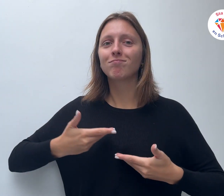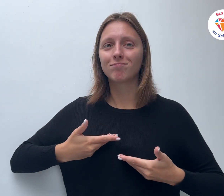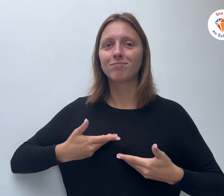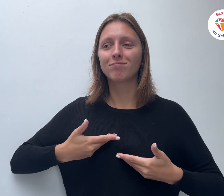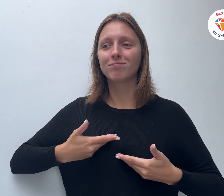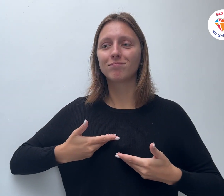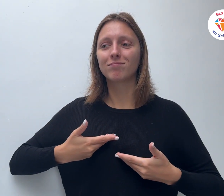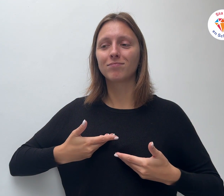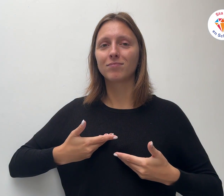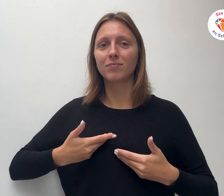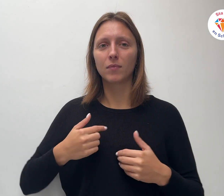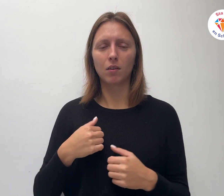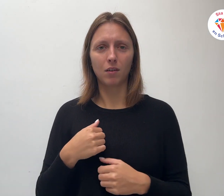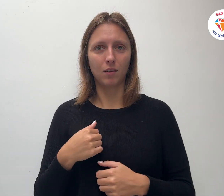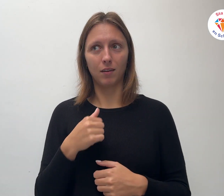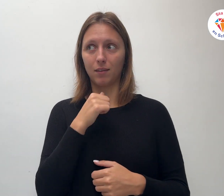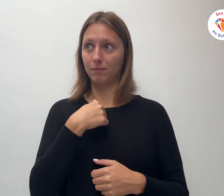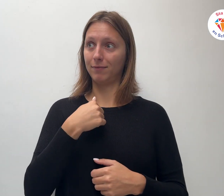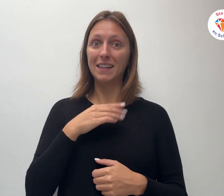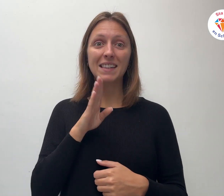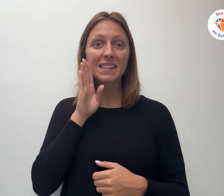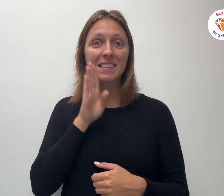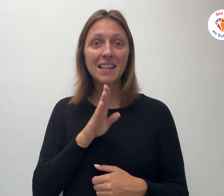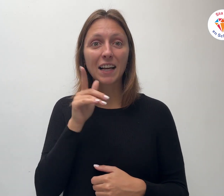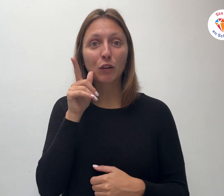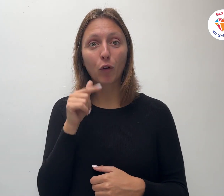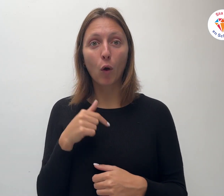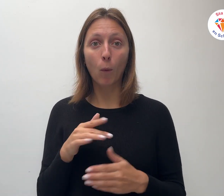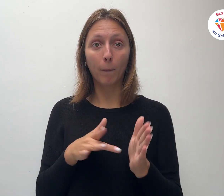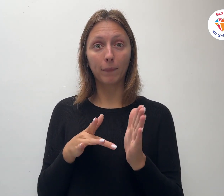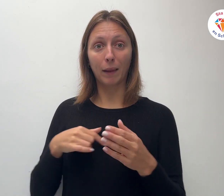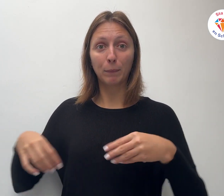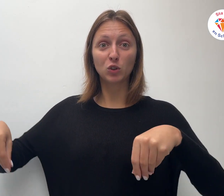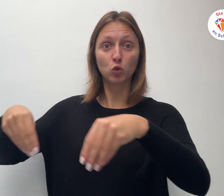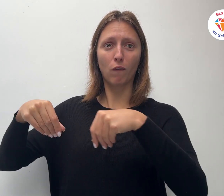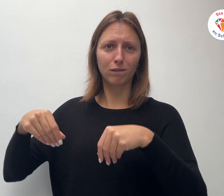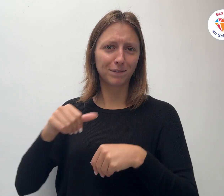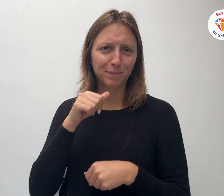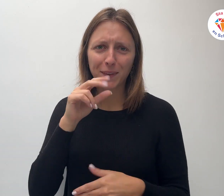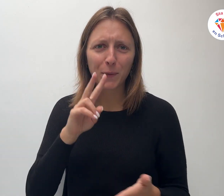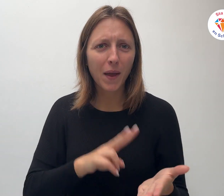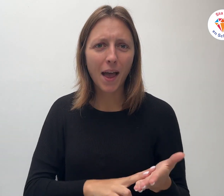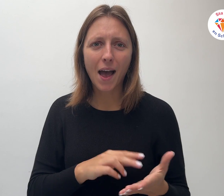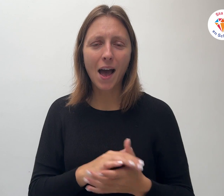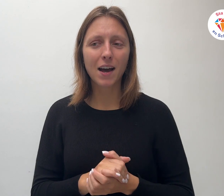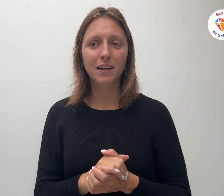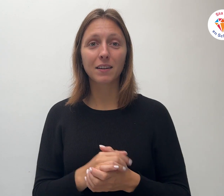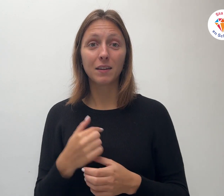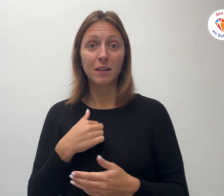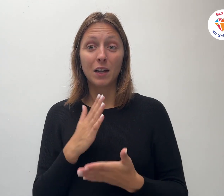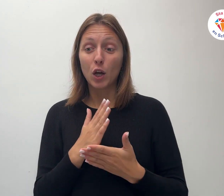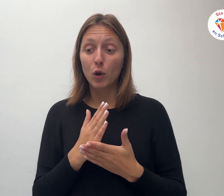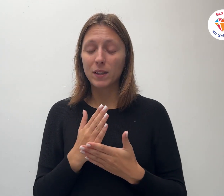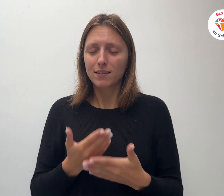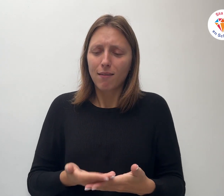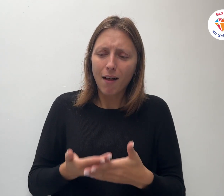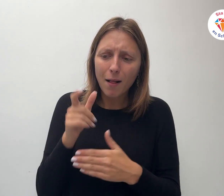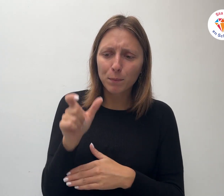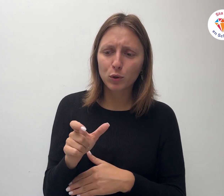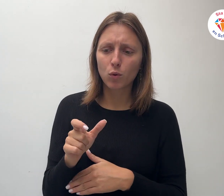er eens wat stof op mijn kast lag Toen ik gastvrij was geweest Of hulp had gegeven aan iemand in nood Ik